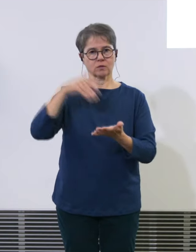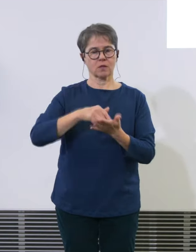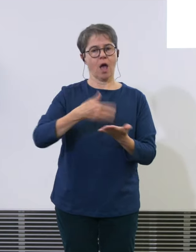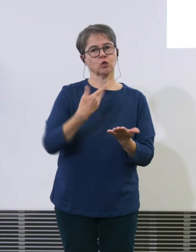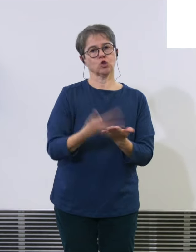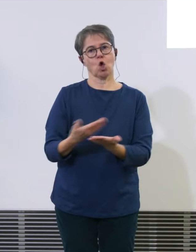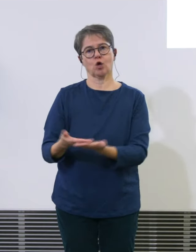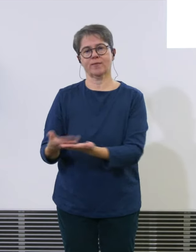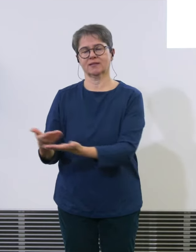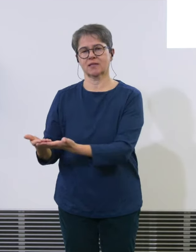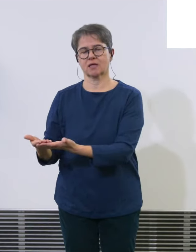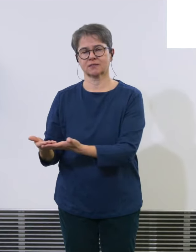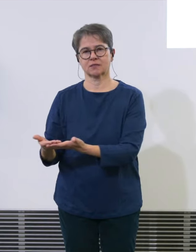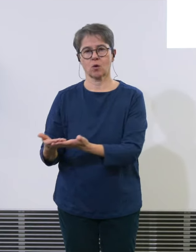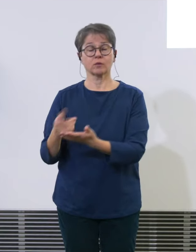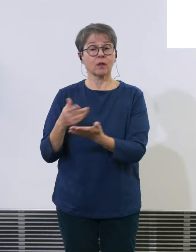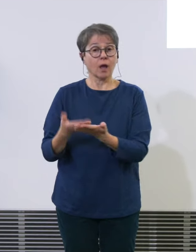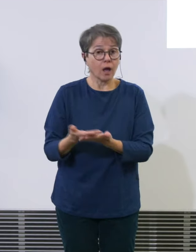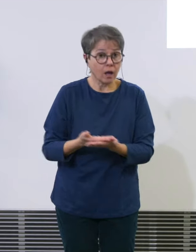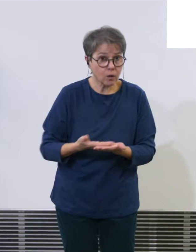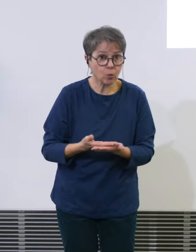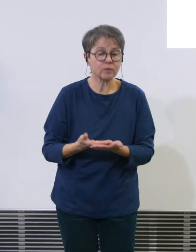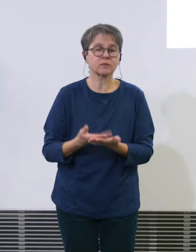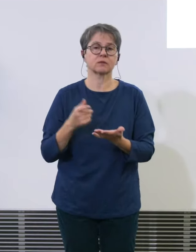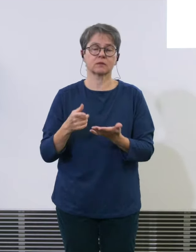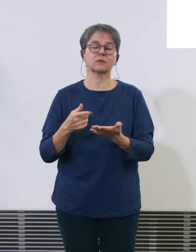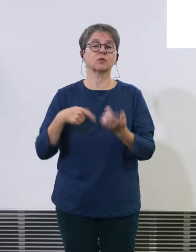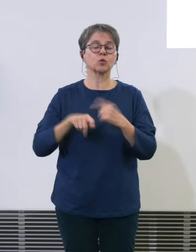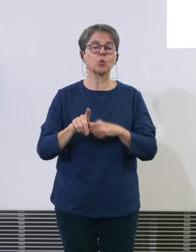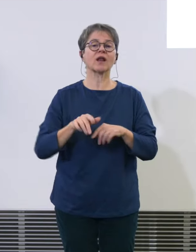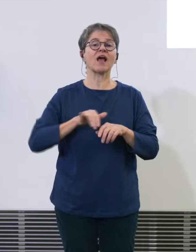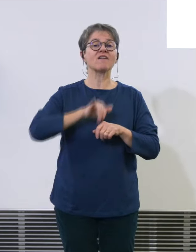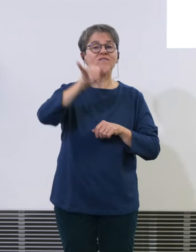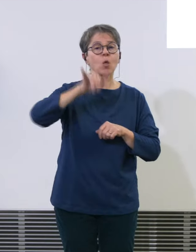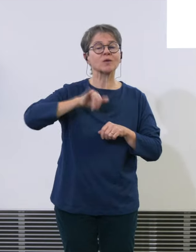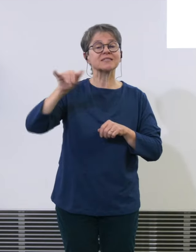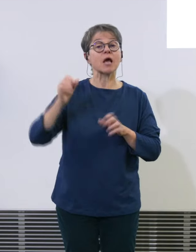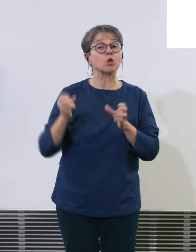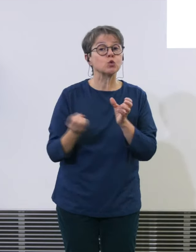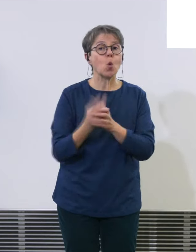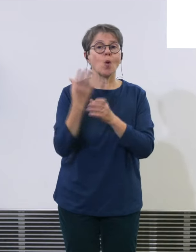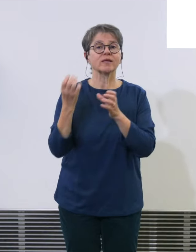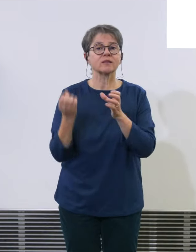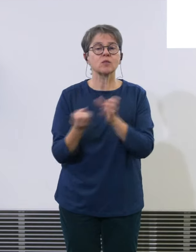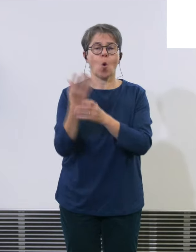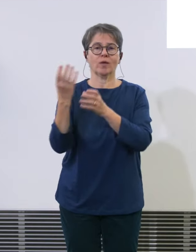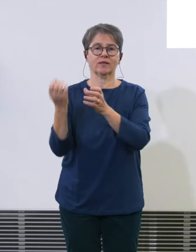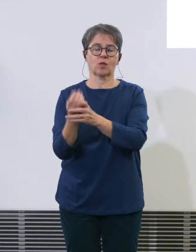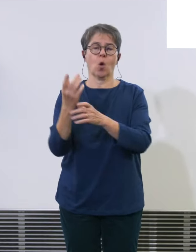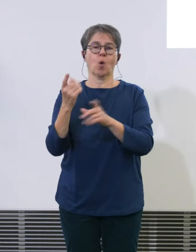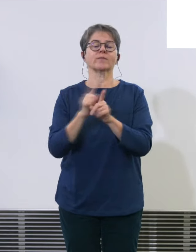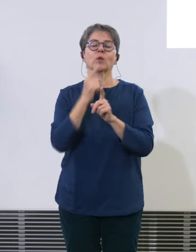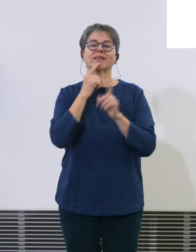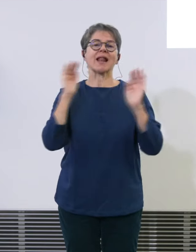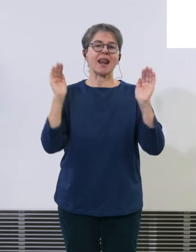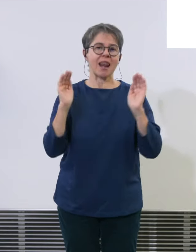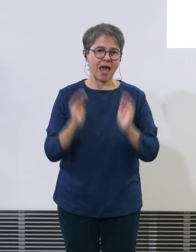ist die Erneuerung der Fahrzeugflotte das habe ich immer gesagt der grösste Hebel bei dem grossen